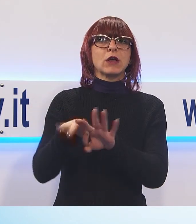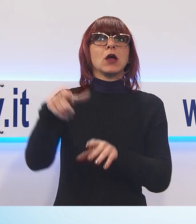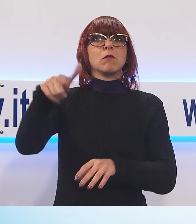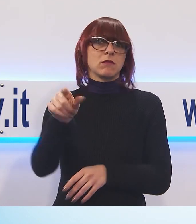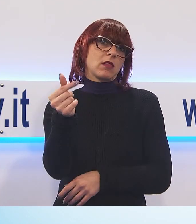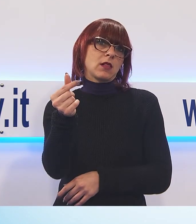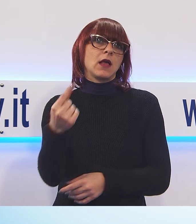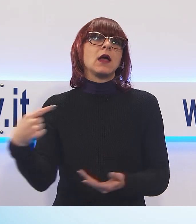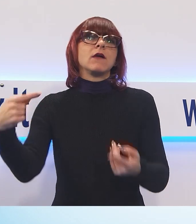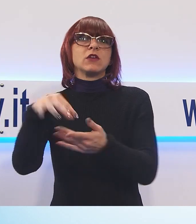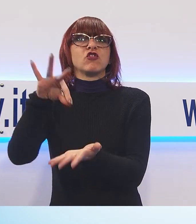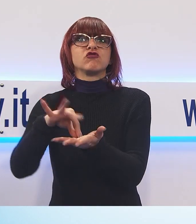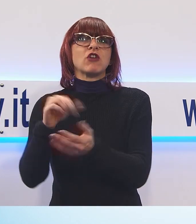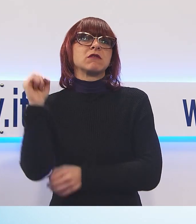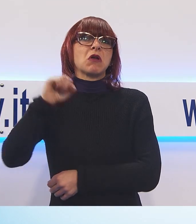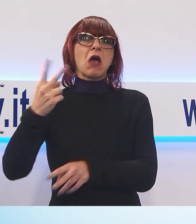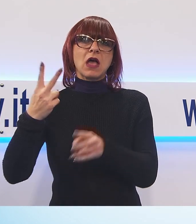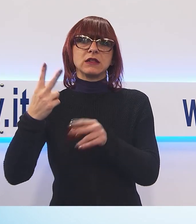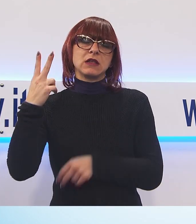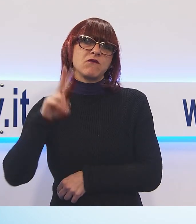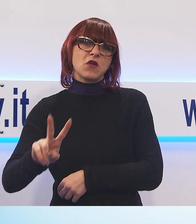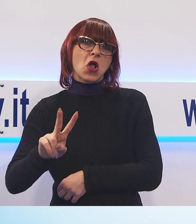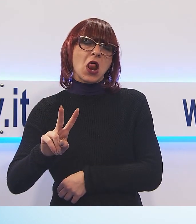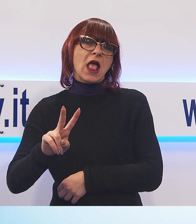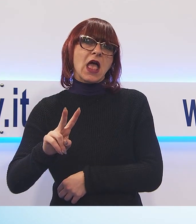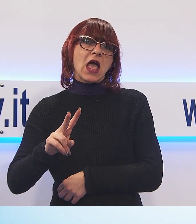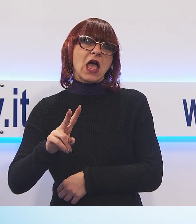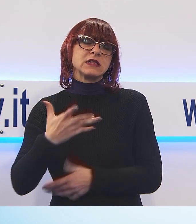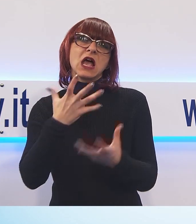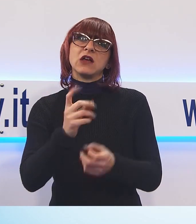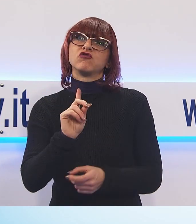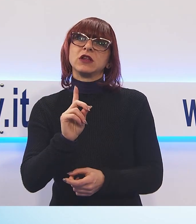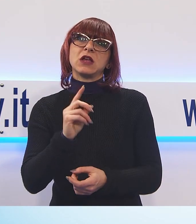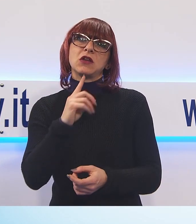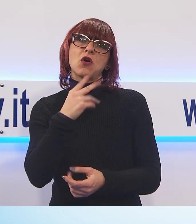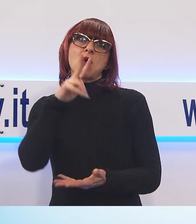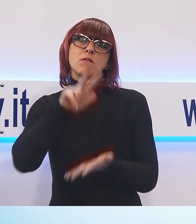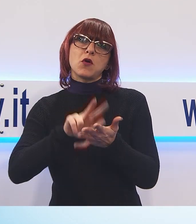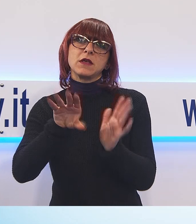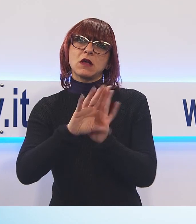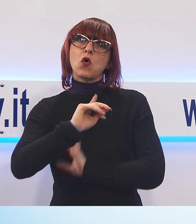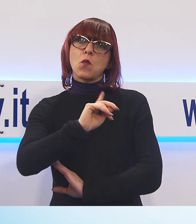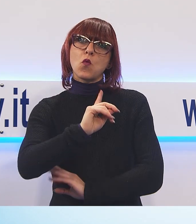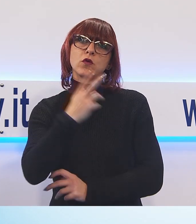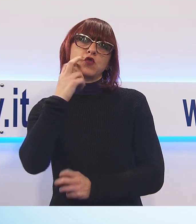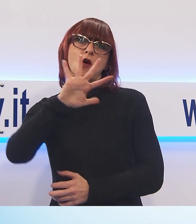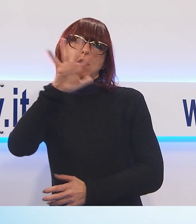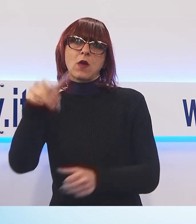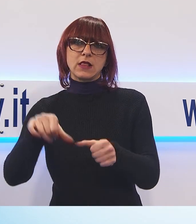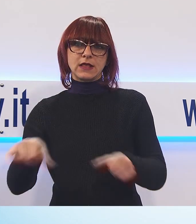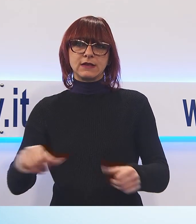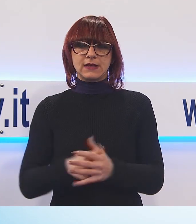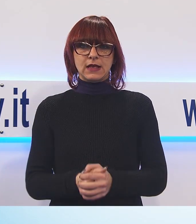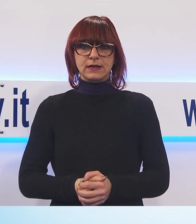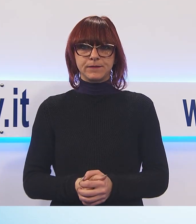Antiviolenza che non è ancora convinto della promessa del Comune di trovare una sede appropriata. La divergenza nasce da una idea